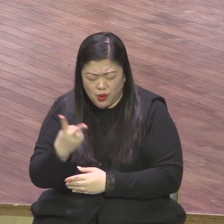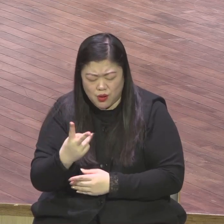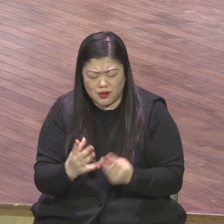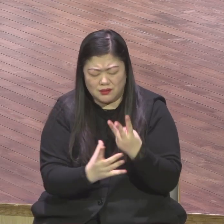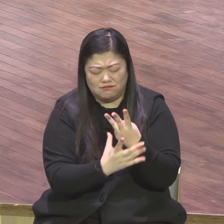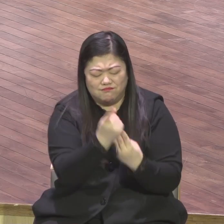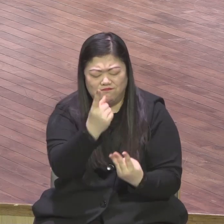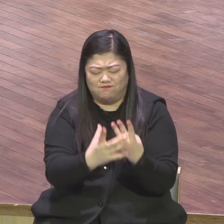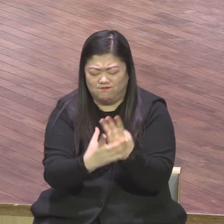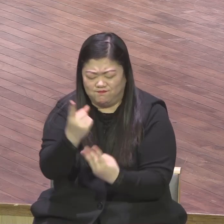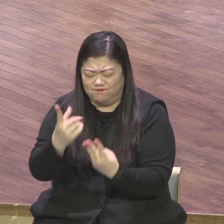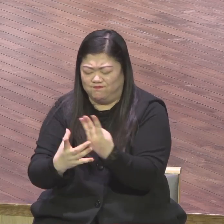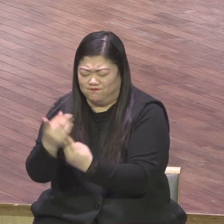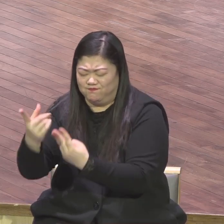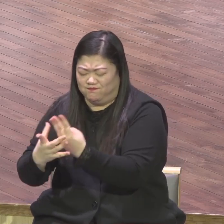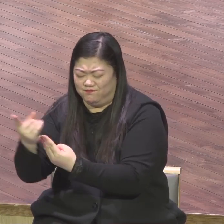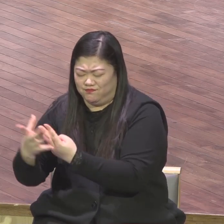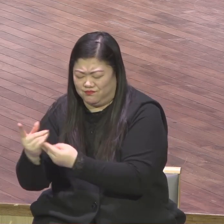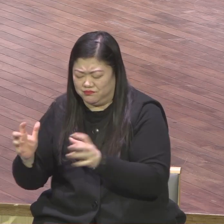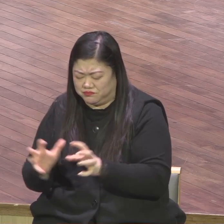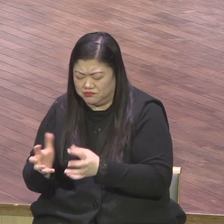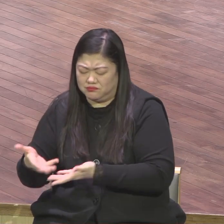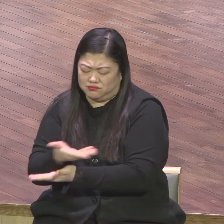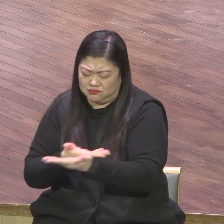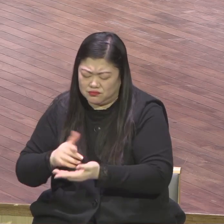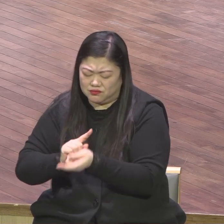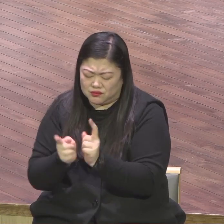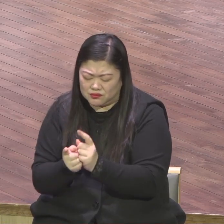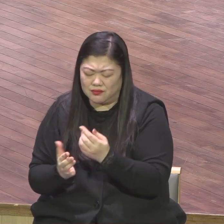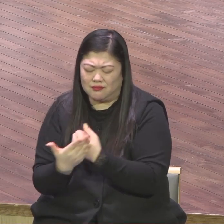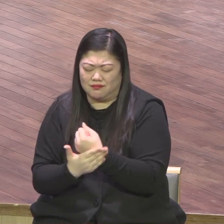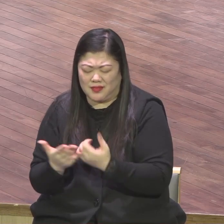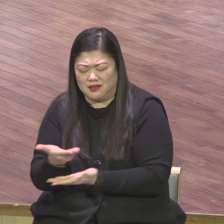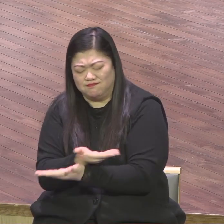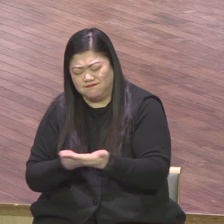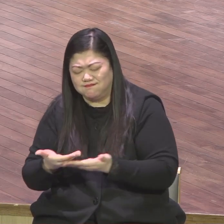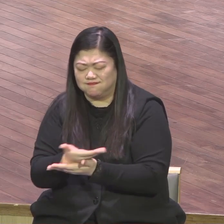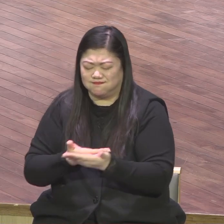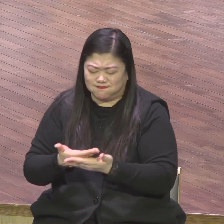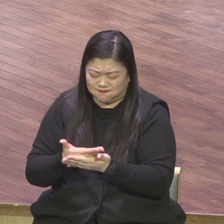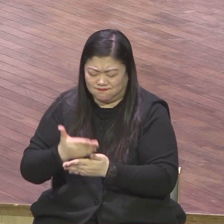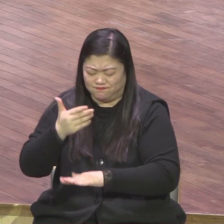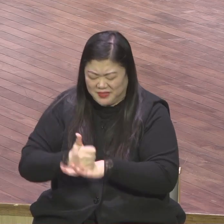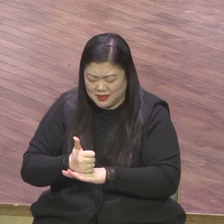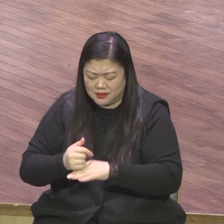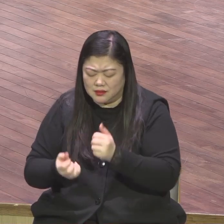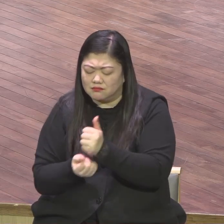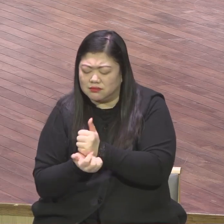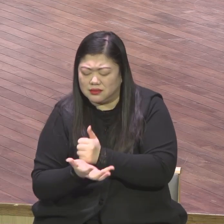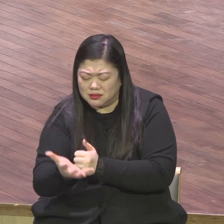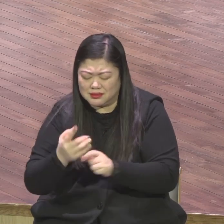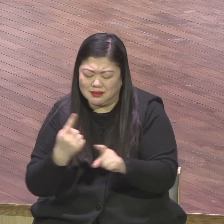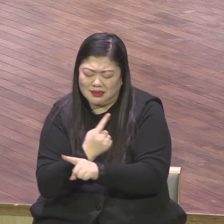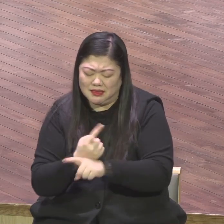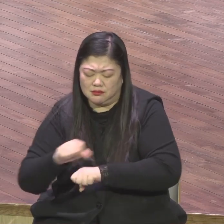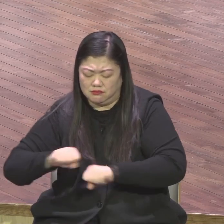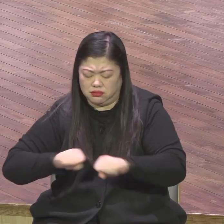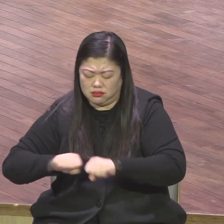이삼신나라 치유운동에 하나님의 스윙받는 우리 모든 개인과 가족들이 되게 하여